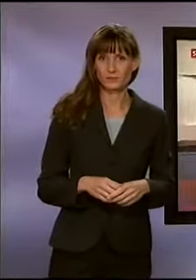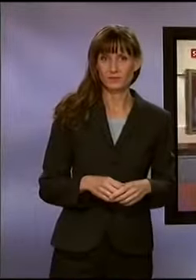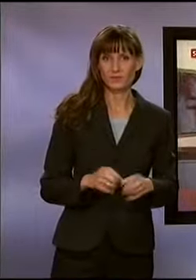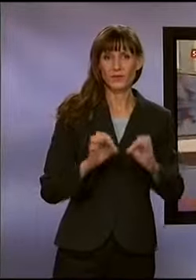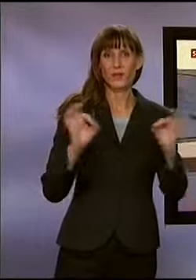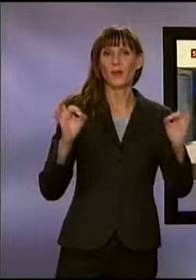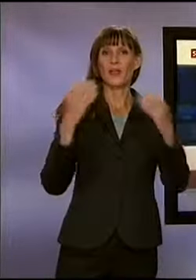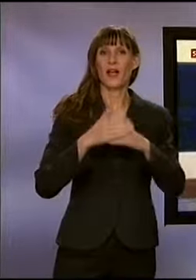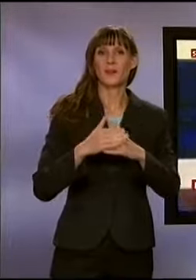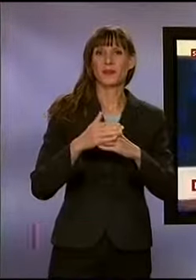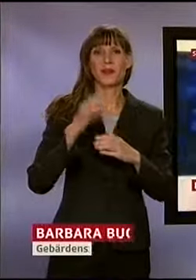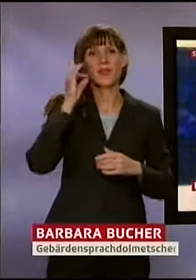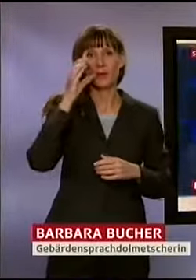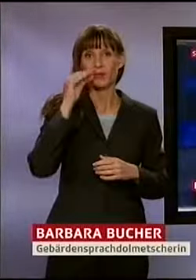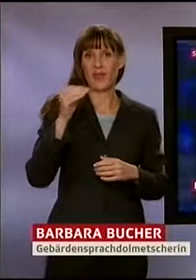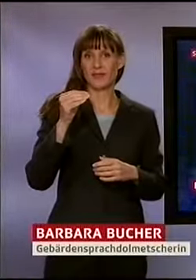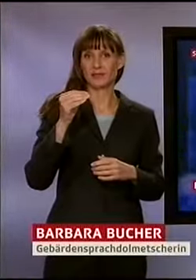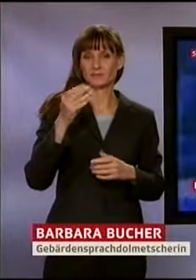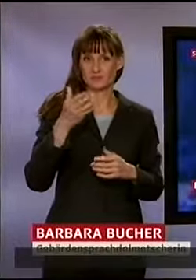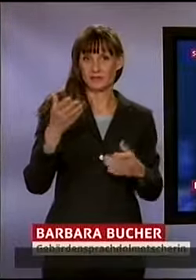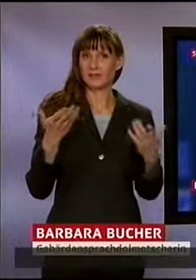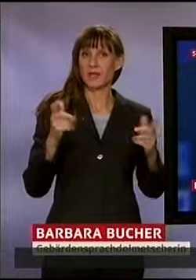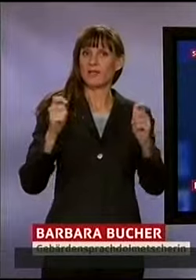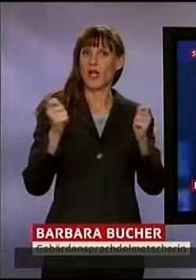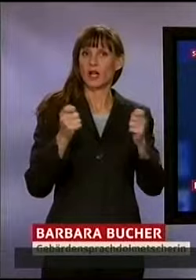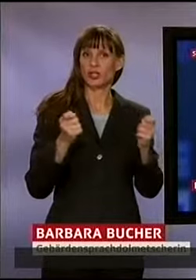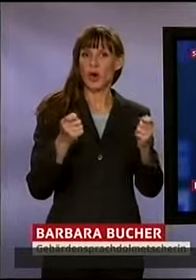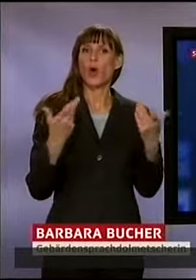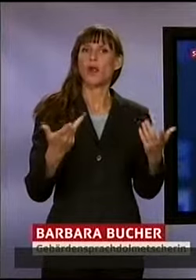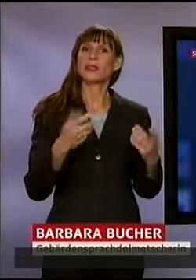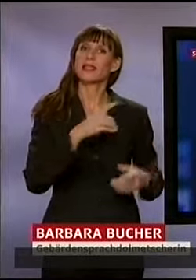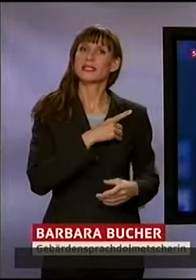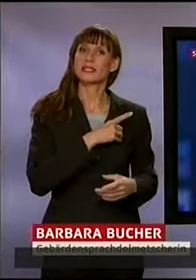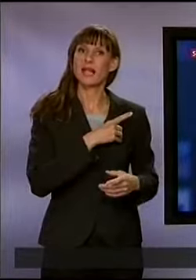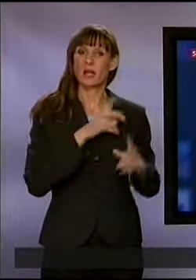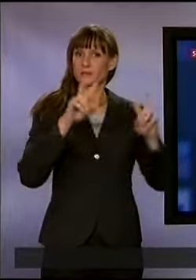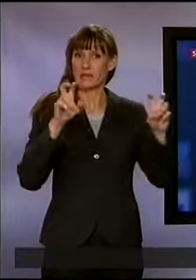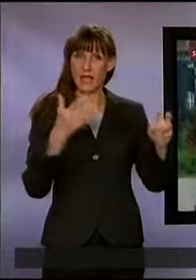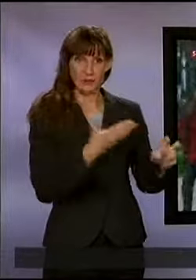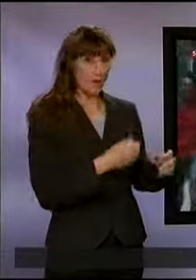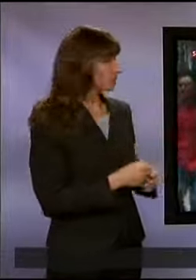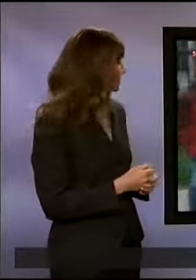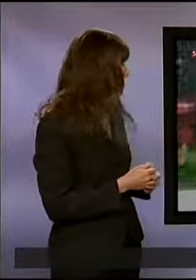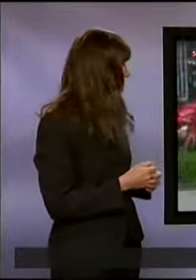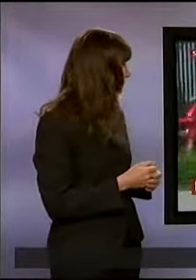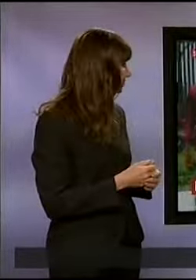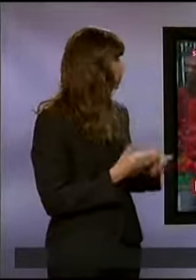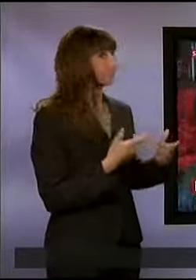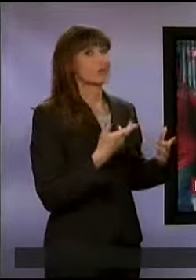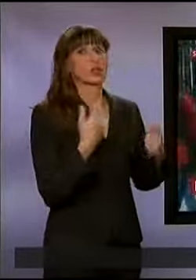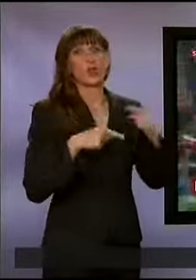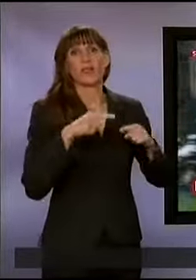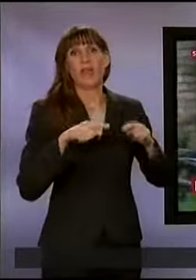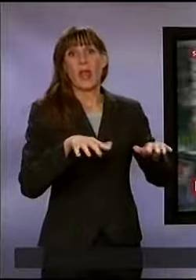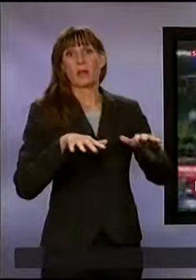Guten Abend, meine Damen und Herren, willkommen zur Tagesschau. Das macht an diesem Dienstag Schlagzeilen. Neues